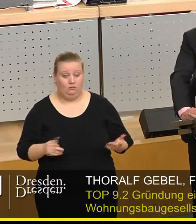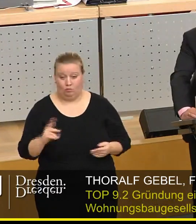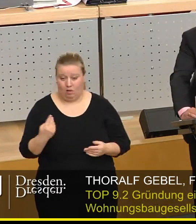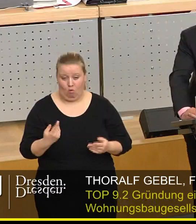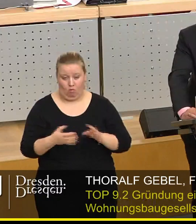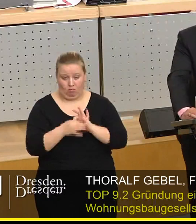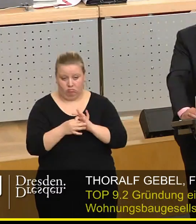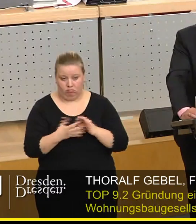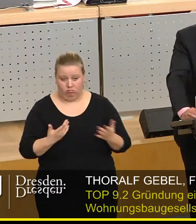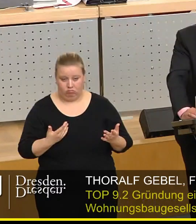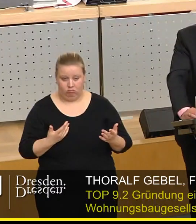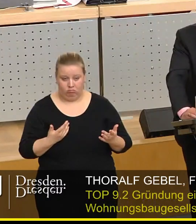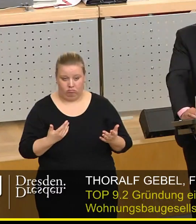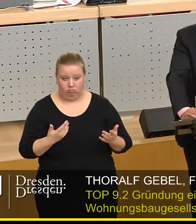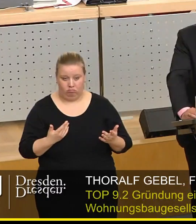das Ganze zu sehen,